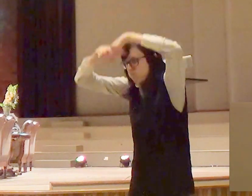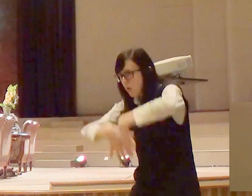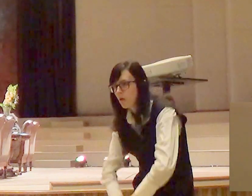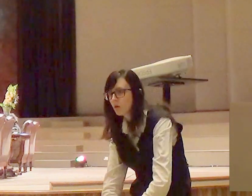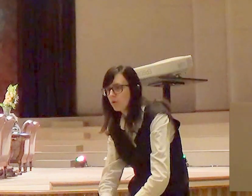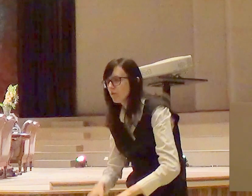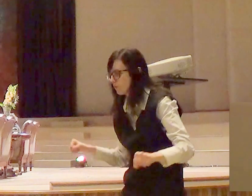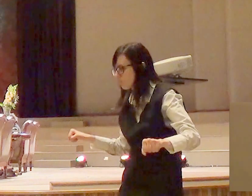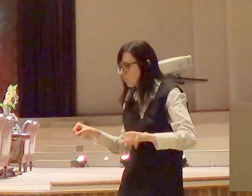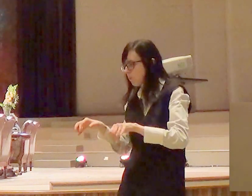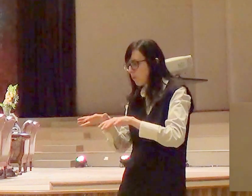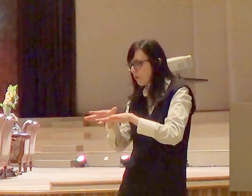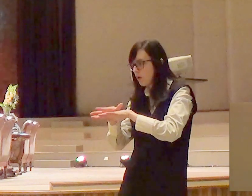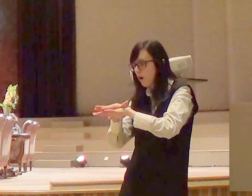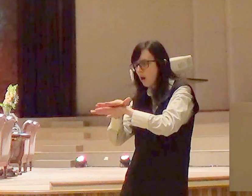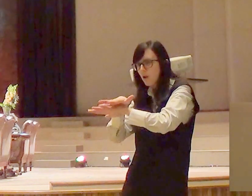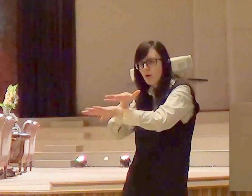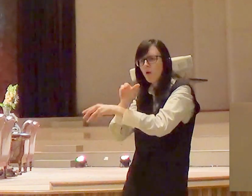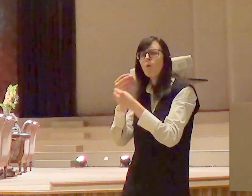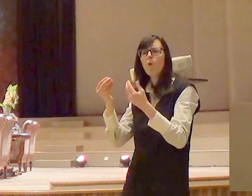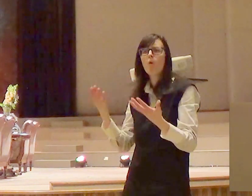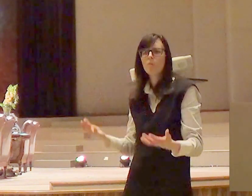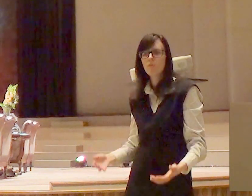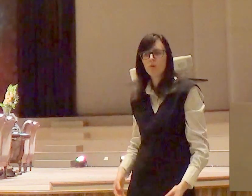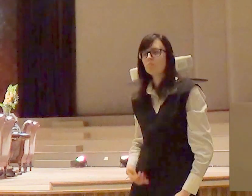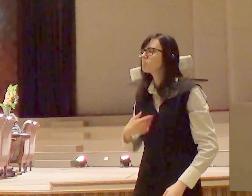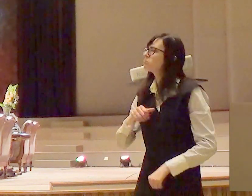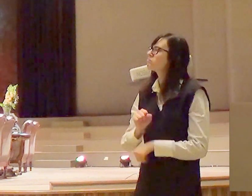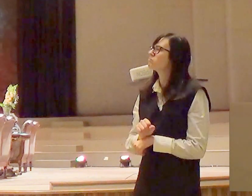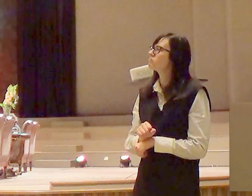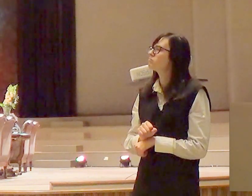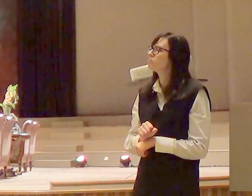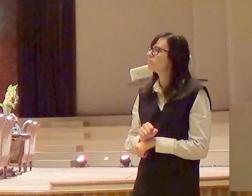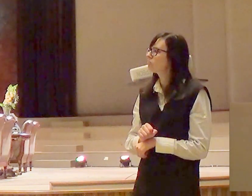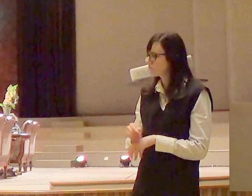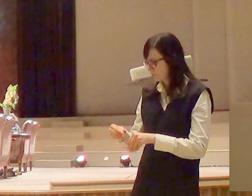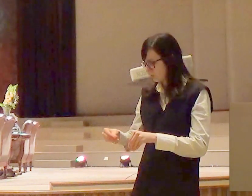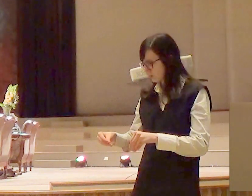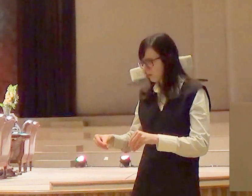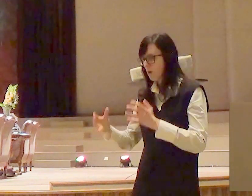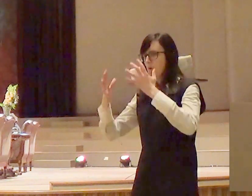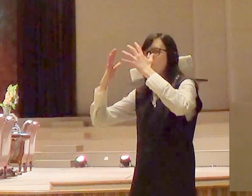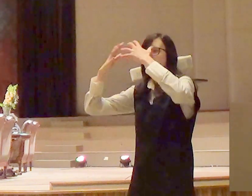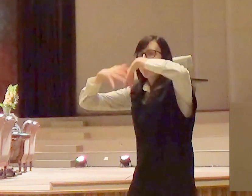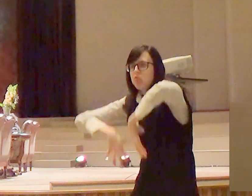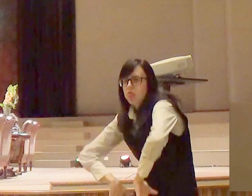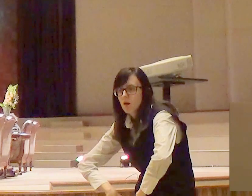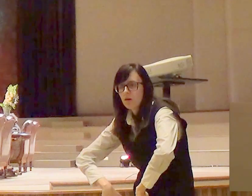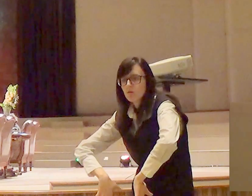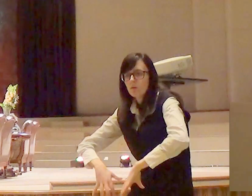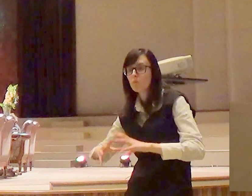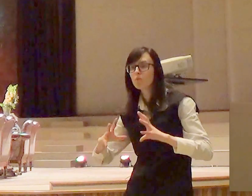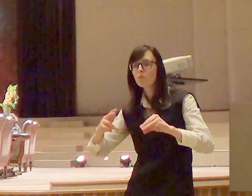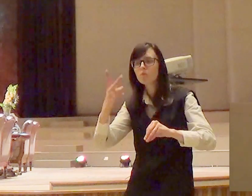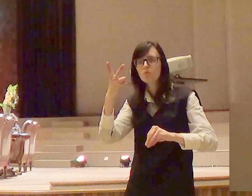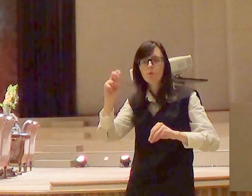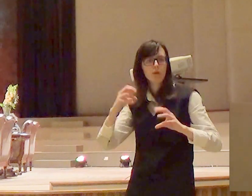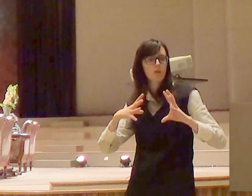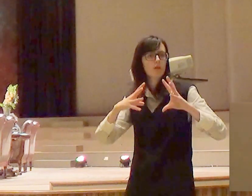só sei que o chão abriu justamente debaixo do pé deles e eles caíram naquele buraco e não deu